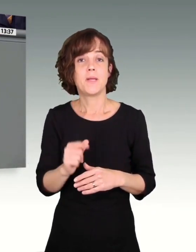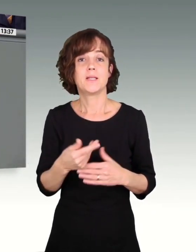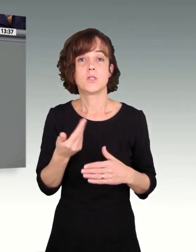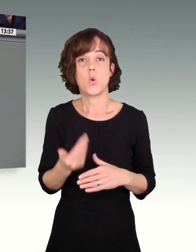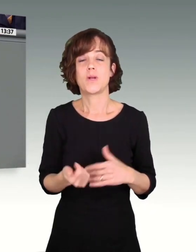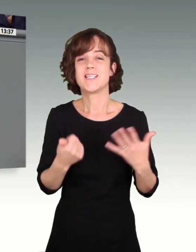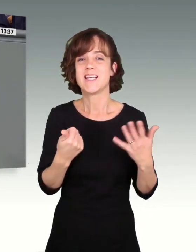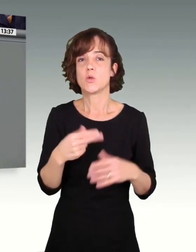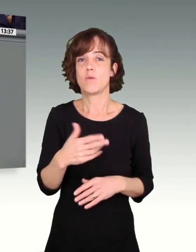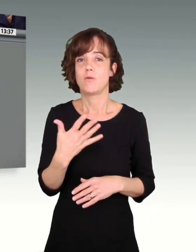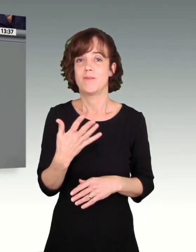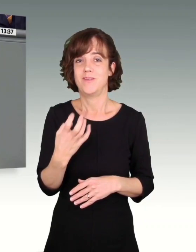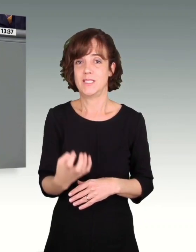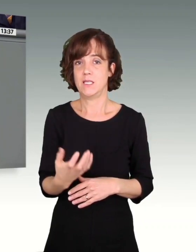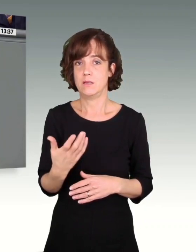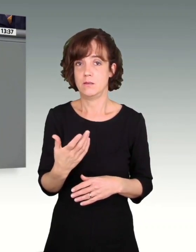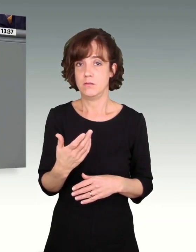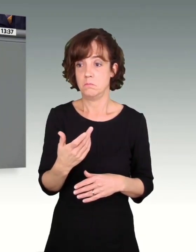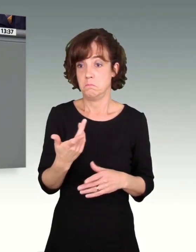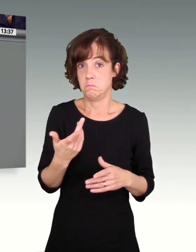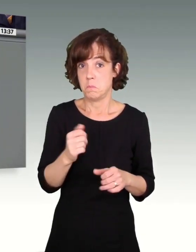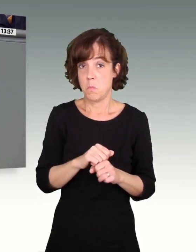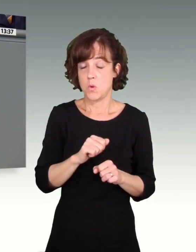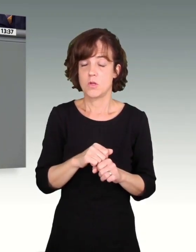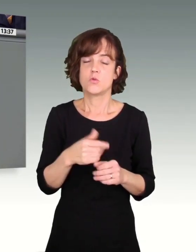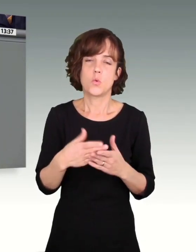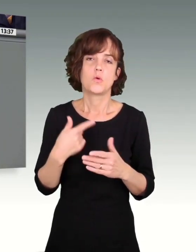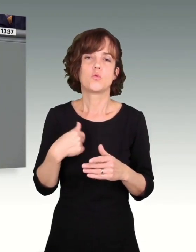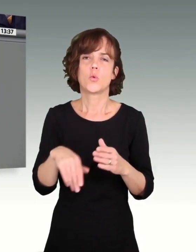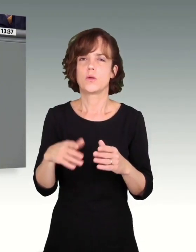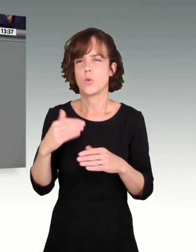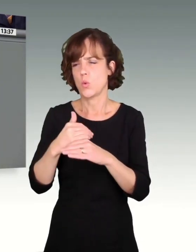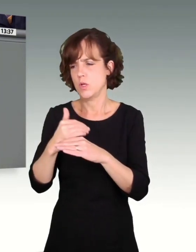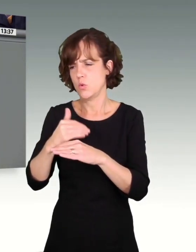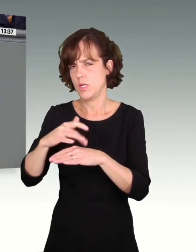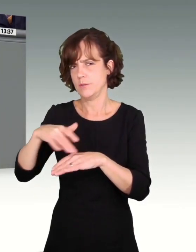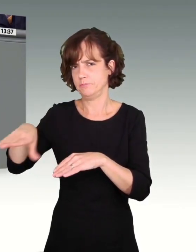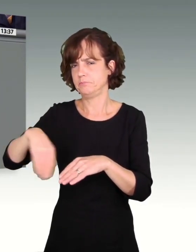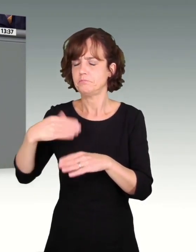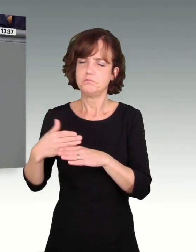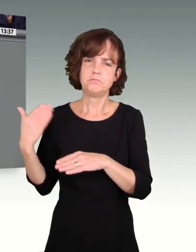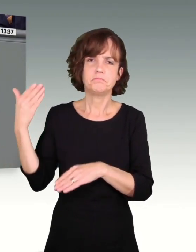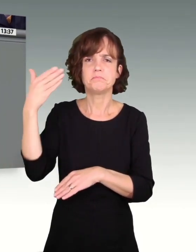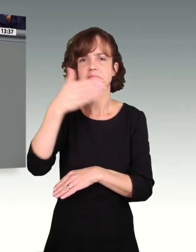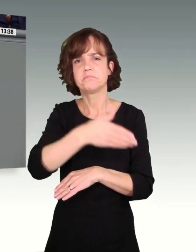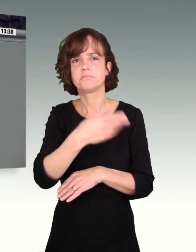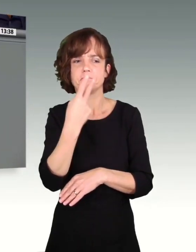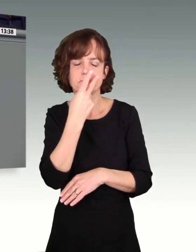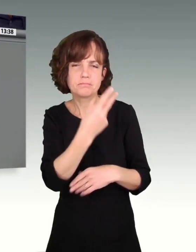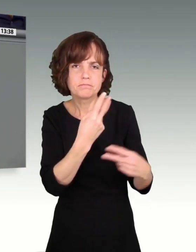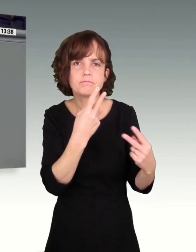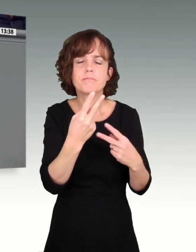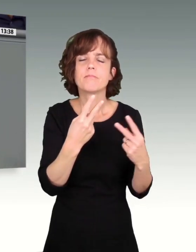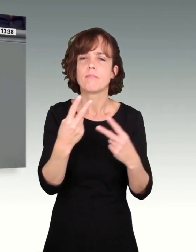,55 der möglicherweise, wie ich aus einem Besuch mit Kolleginnen und Kollegen des Landwirtschaftsausschusses erkennen